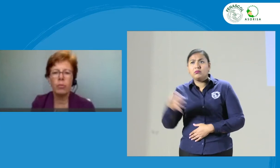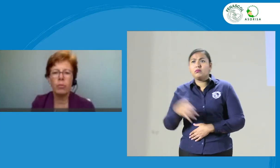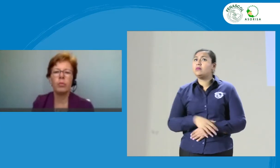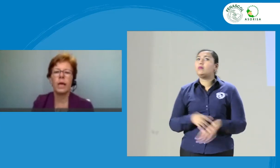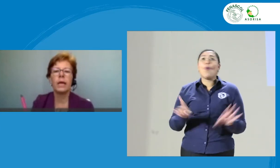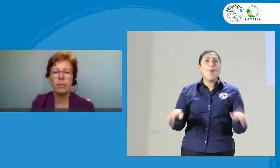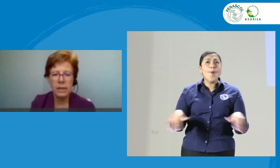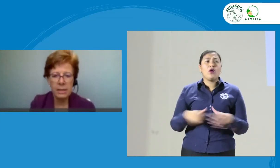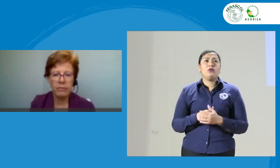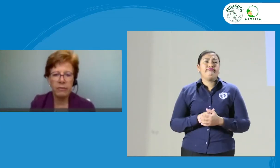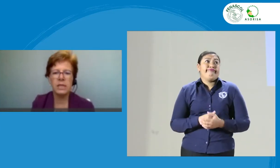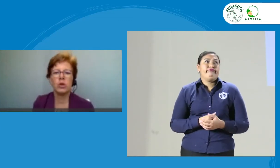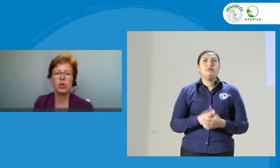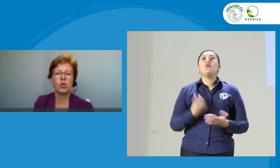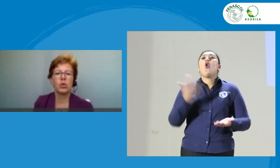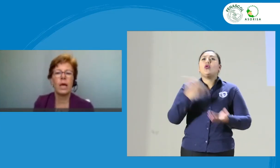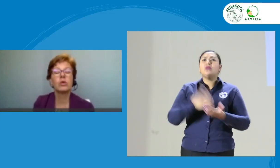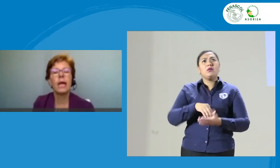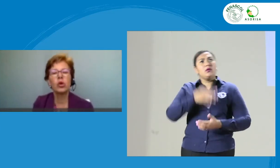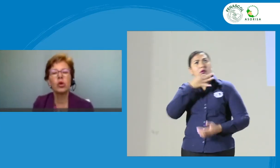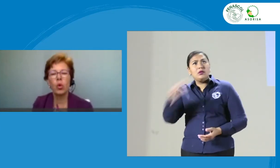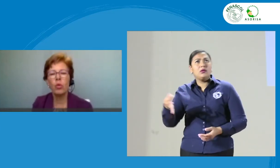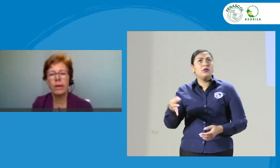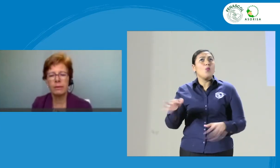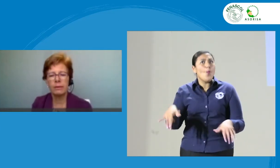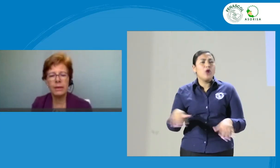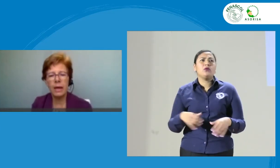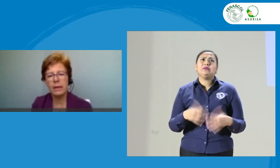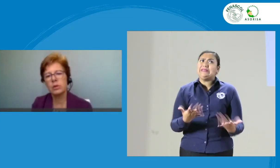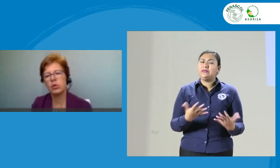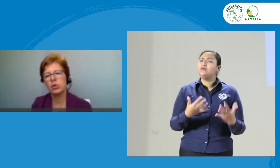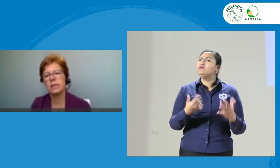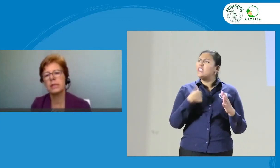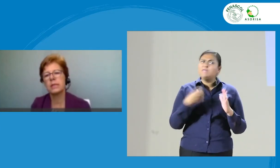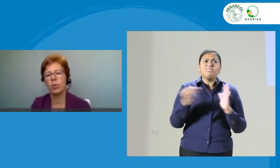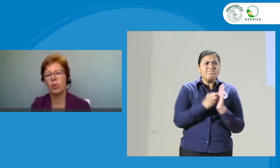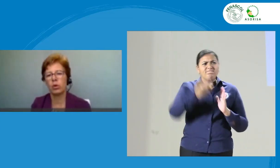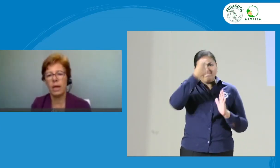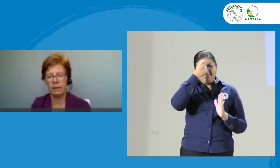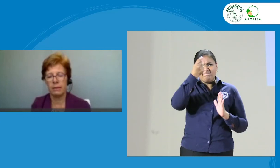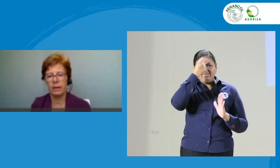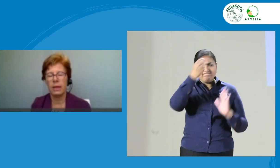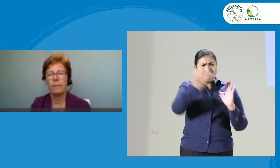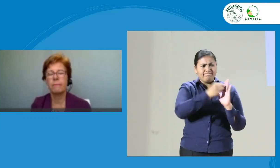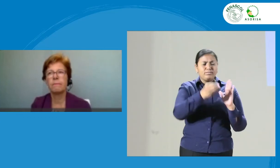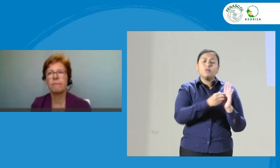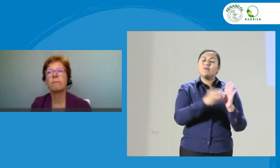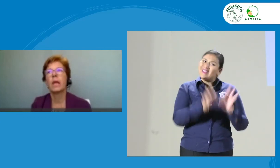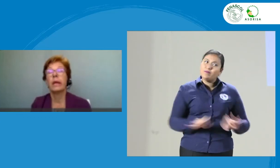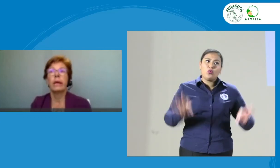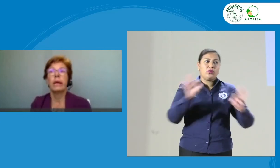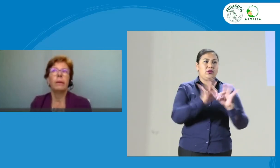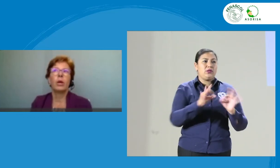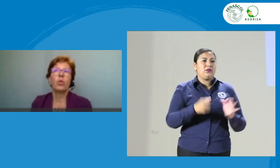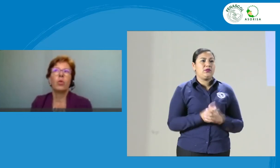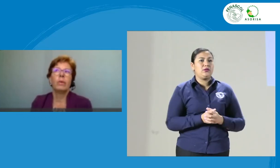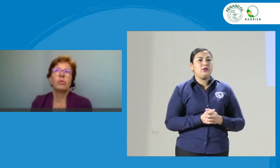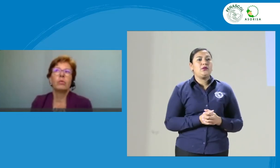nada, volví a quejarme en esta fecha y no hizo nada. O sea, documentar las cosas es importante. Pero